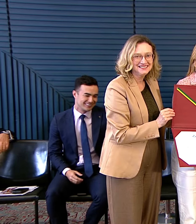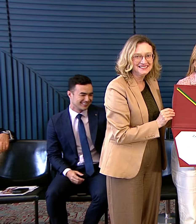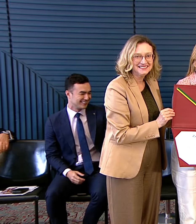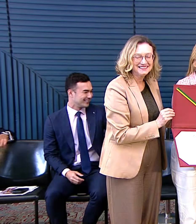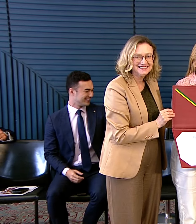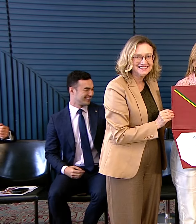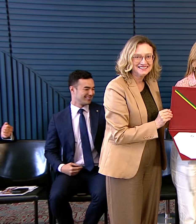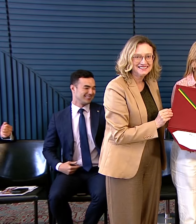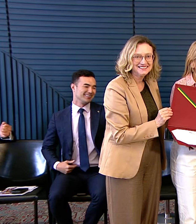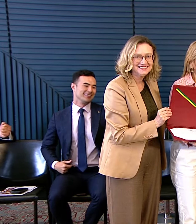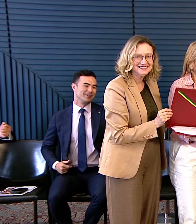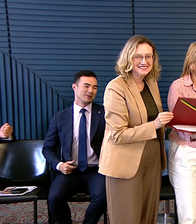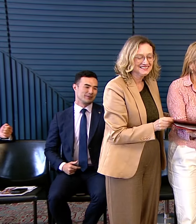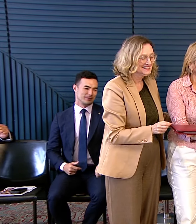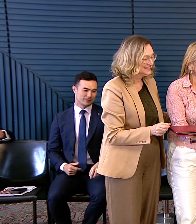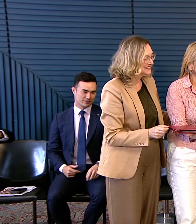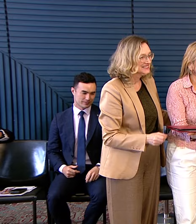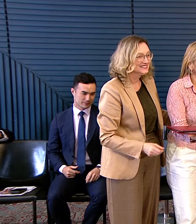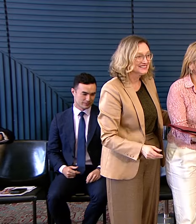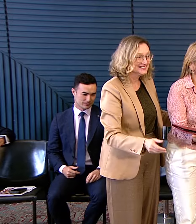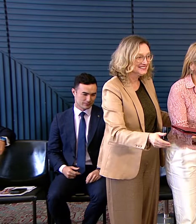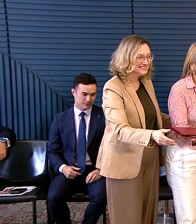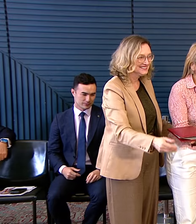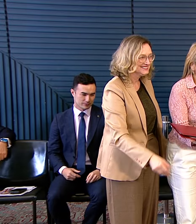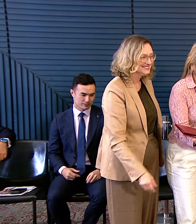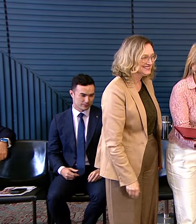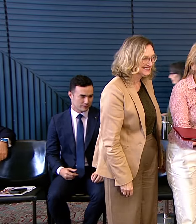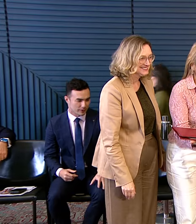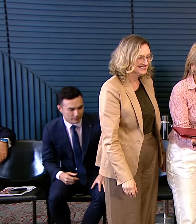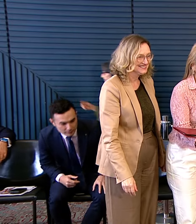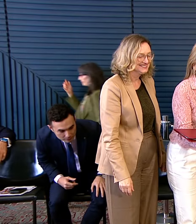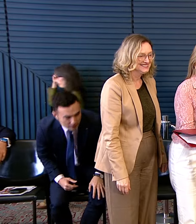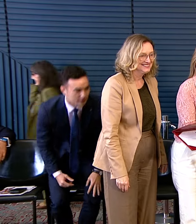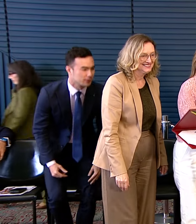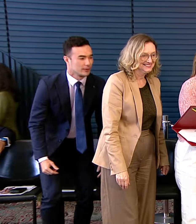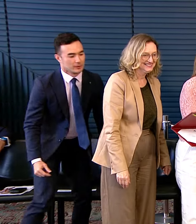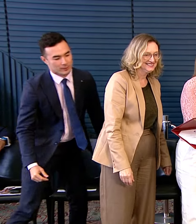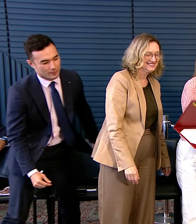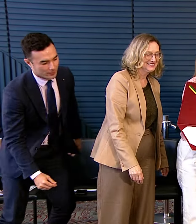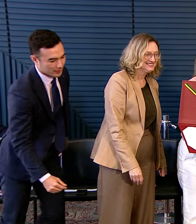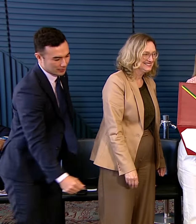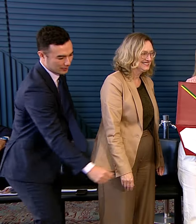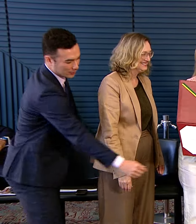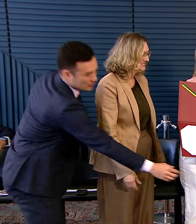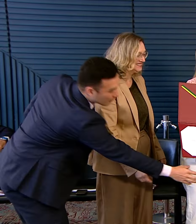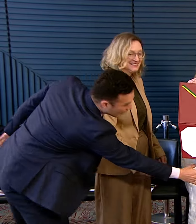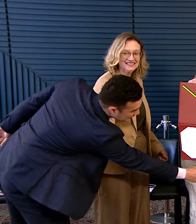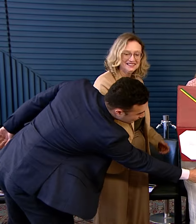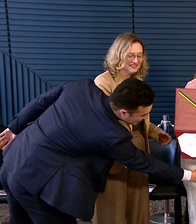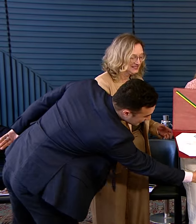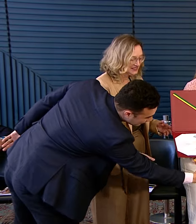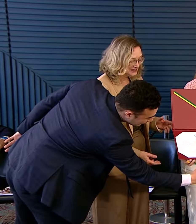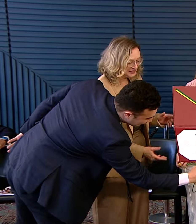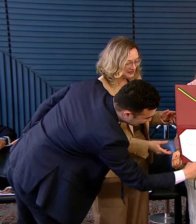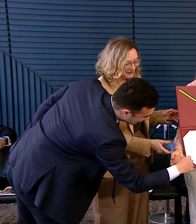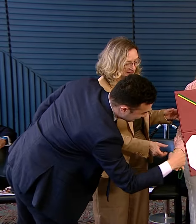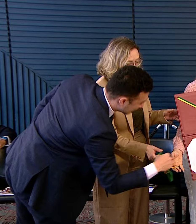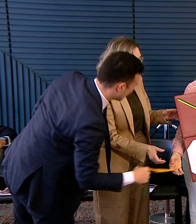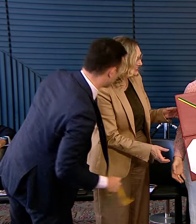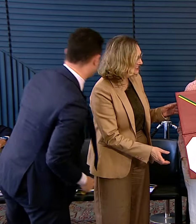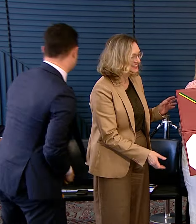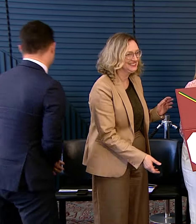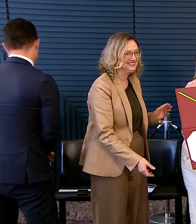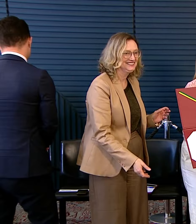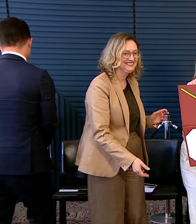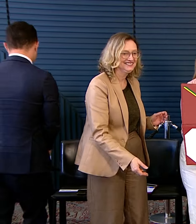Criada para atender a mulher Vítima de violência Em um espaço seguro Protegido E com a agilidade necessária Que a situação requer